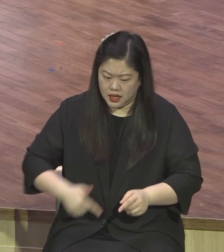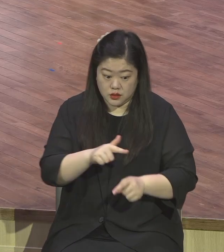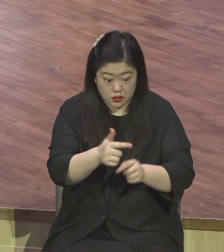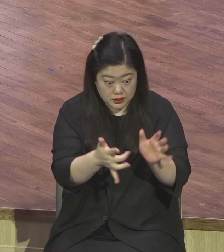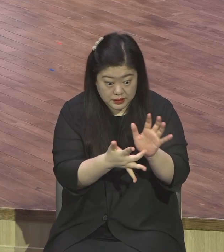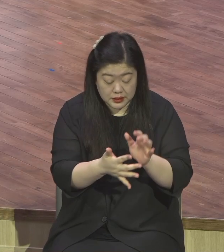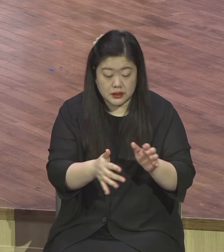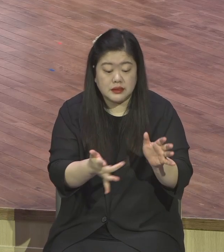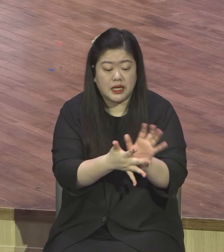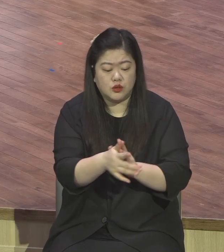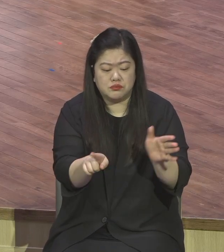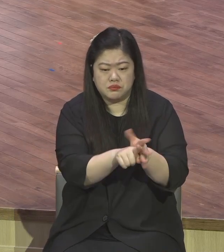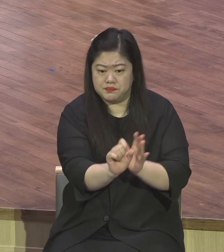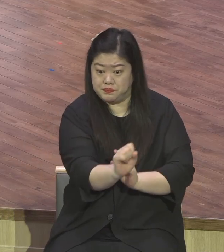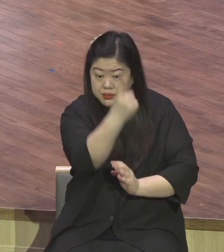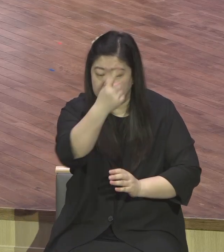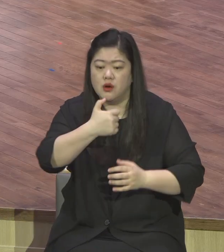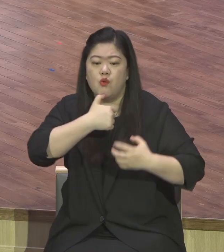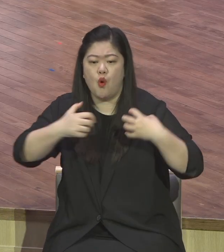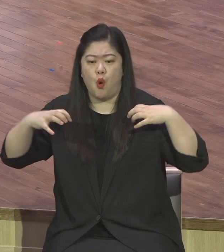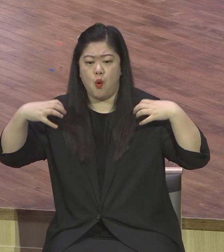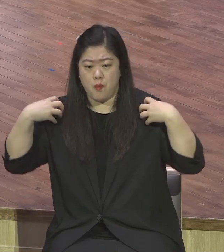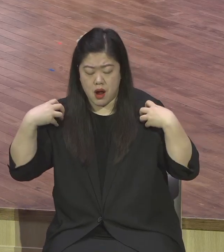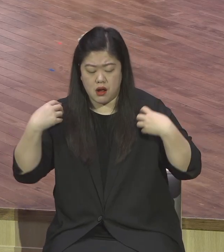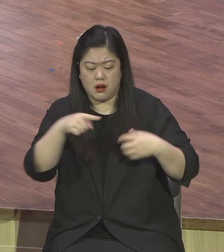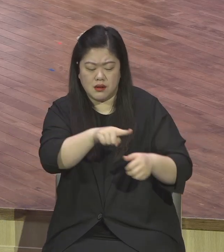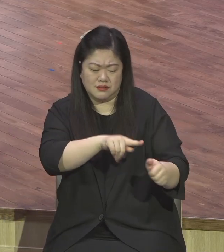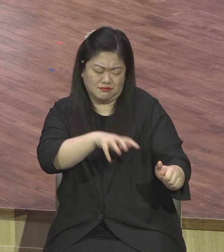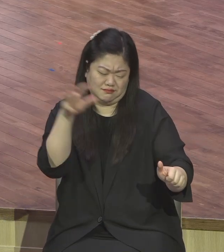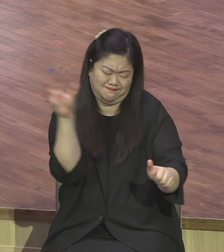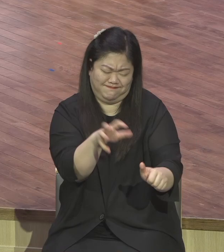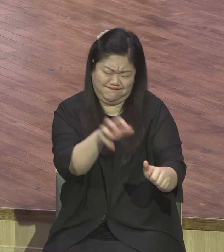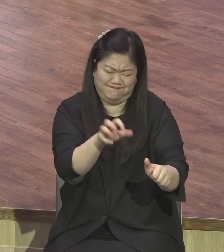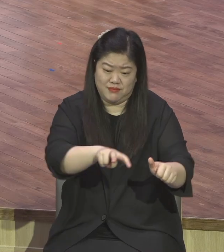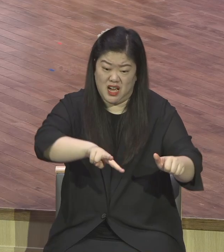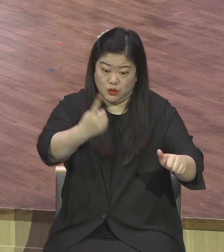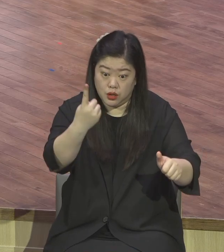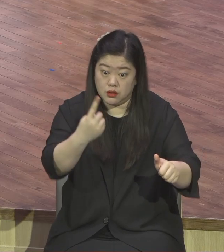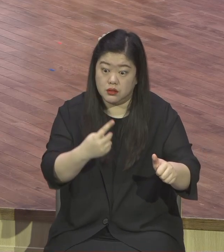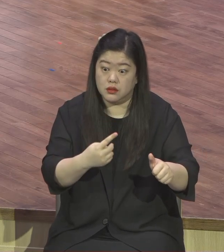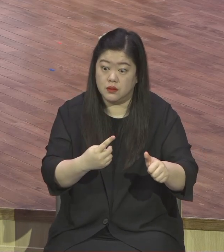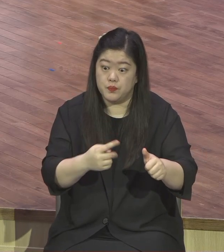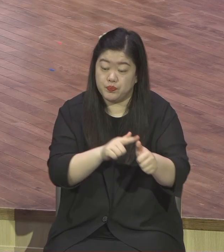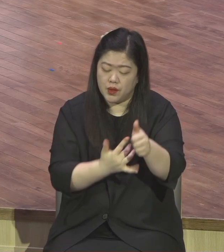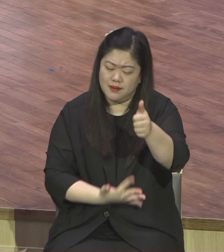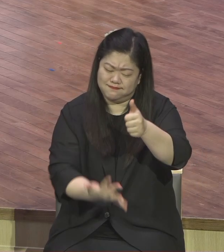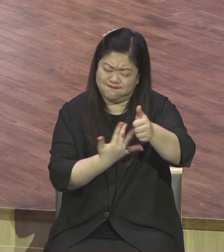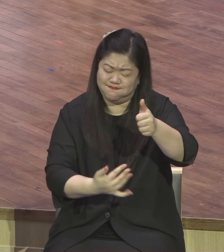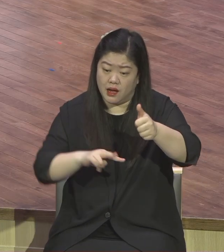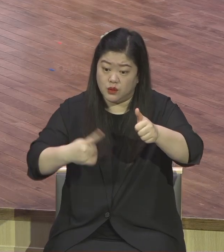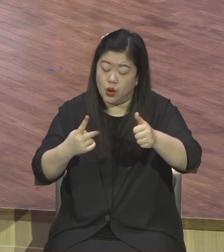찔러가지고 살아있는 사람을 태워 죽이는데 다 웃고 죽었어요. 찬양하면서 웃고 죽어도 왜 영생의 길로 들어가니까